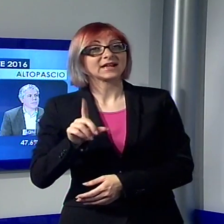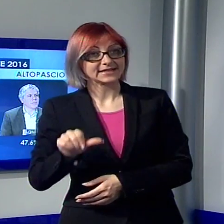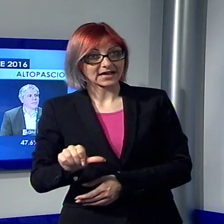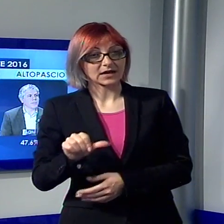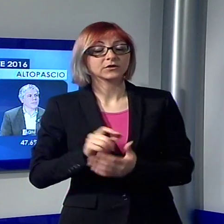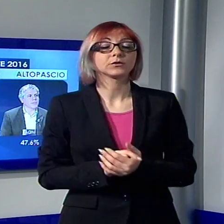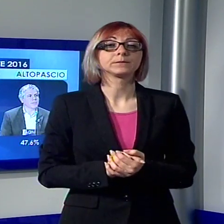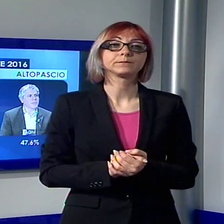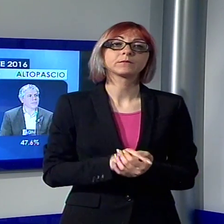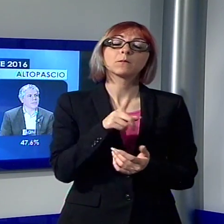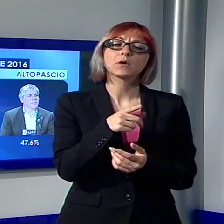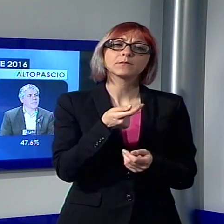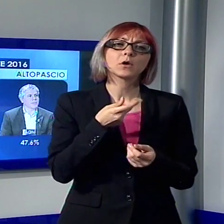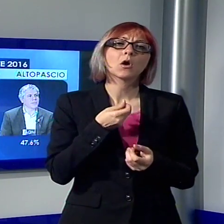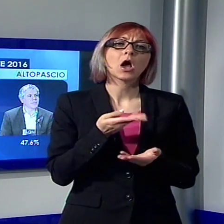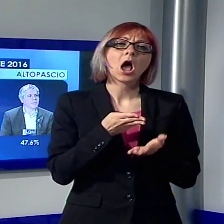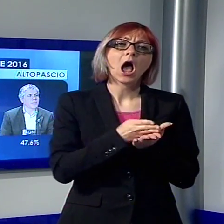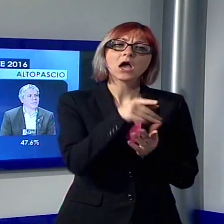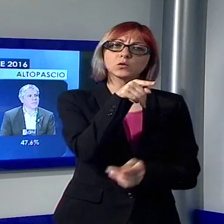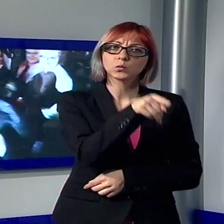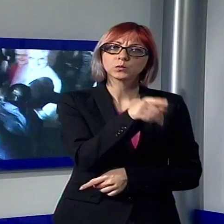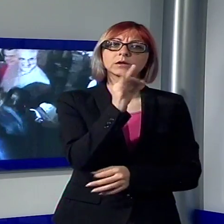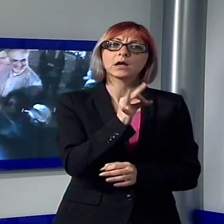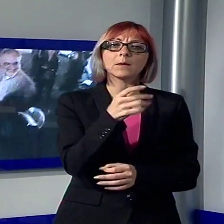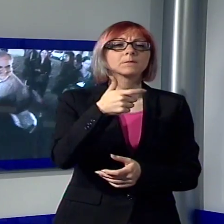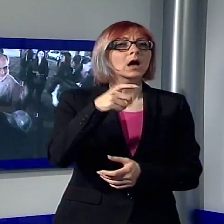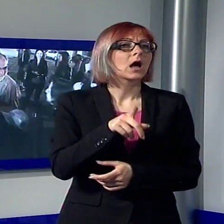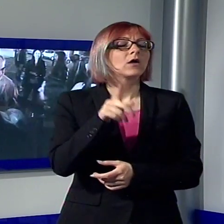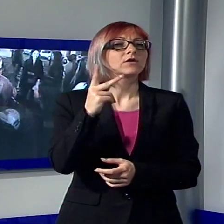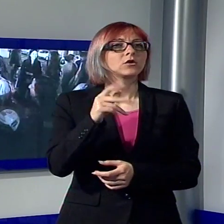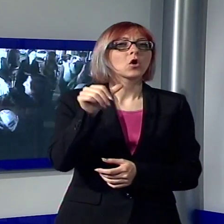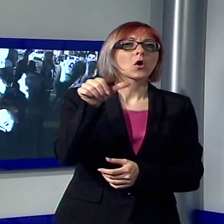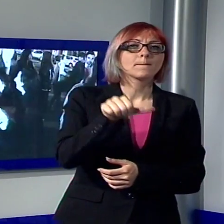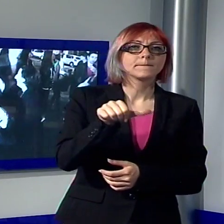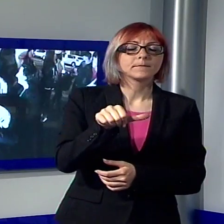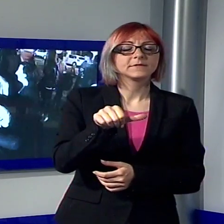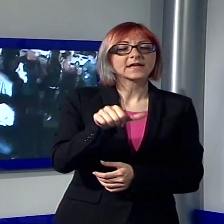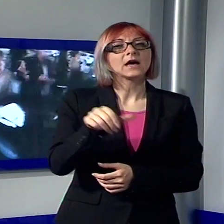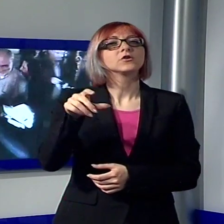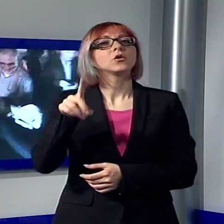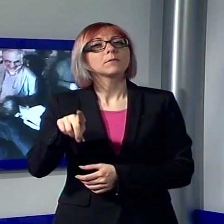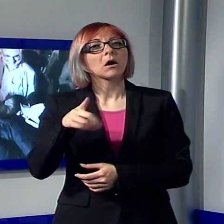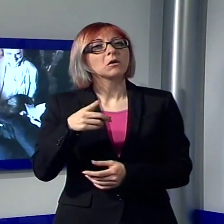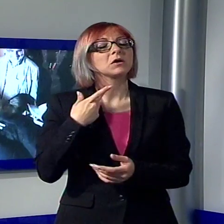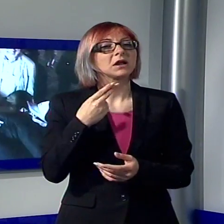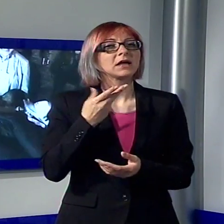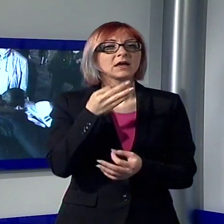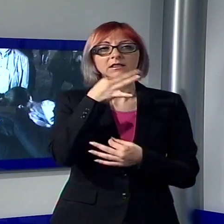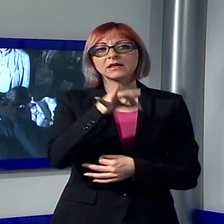confluite proprio sulla D'Ambrosio, anche se i due non hanno dato indicazioni di voto ufficiali. Fatto sta che la D'Ambrosio ha saputo